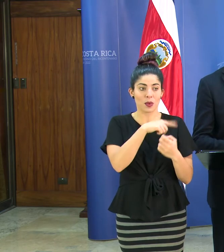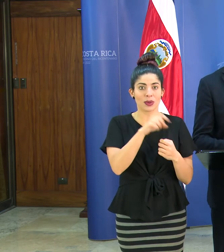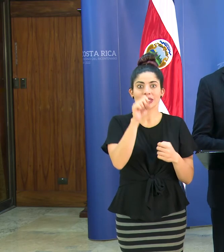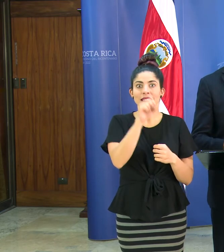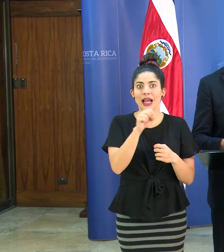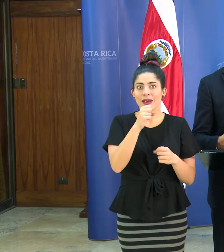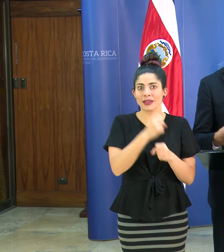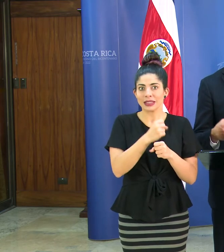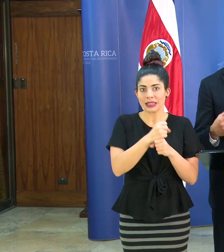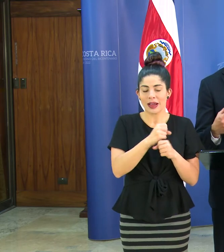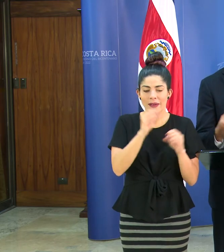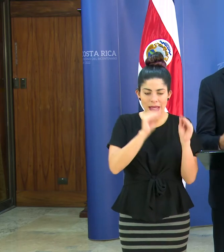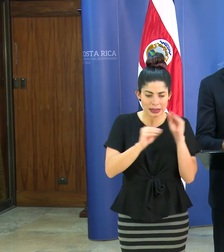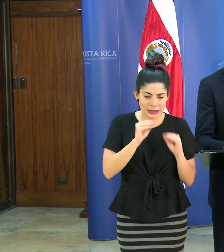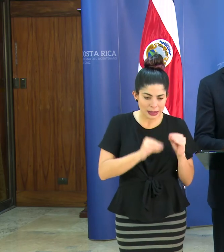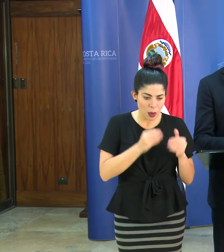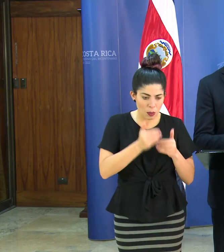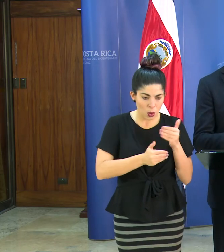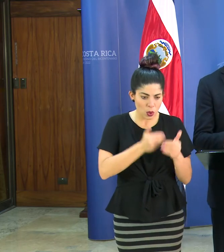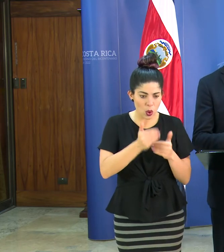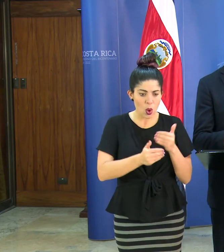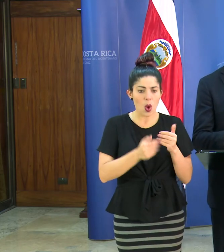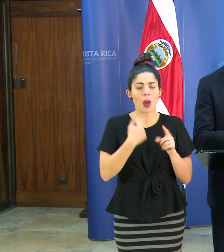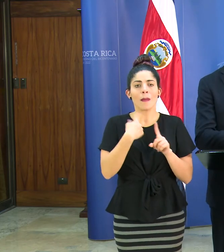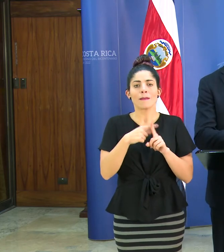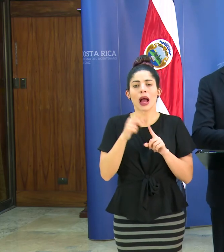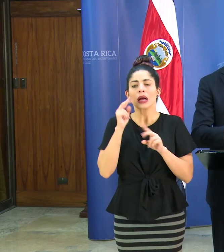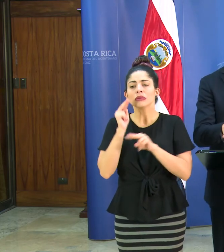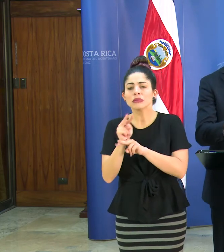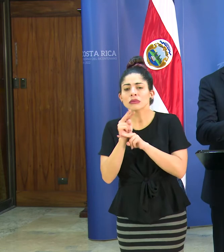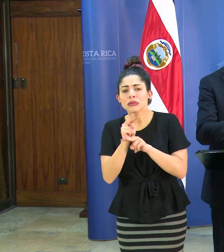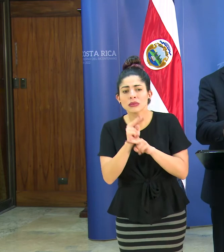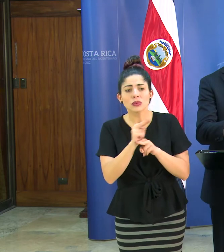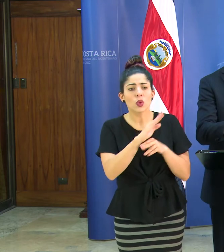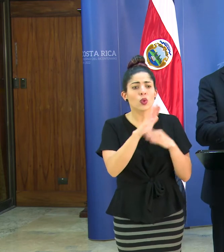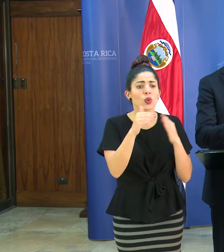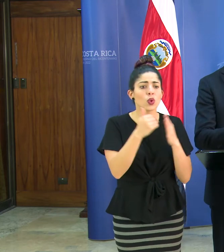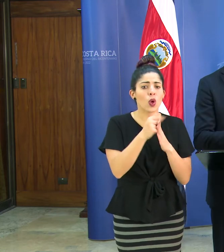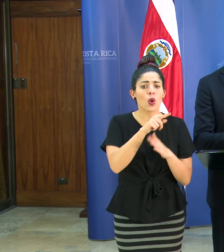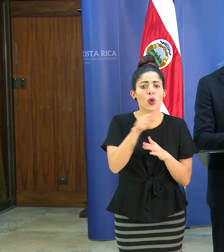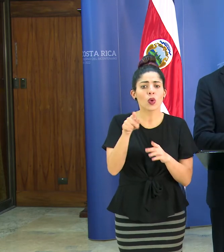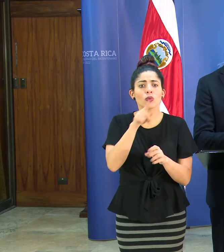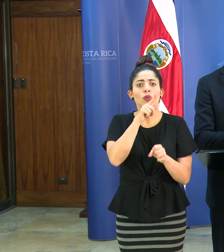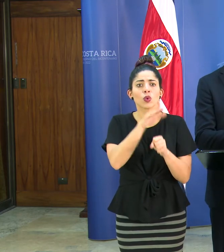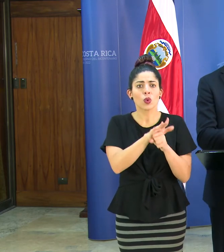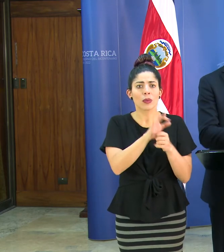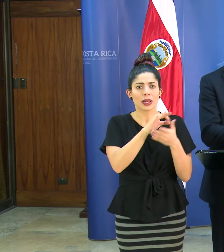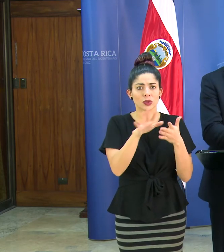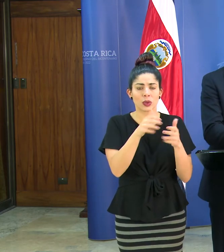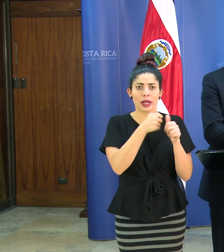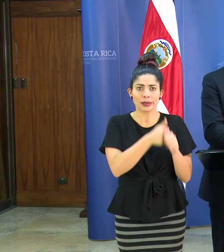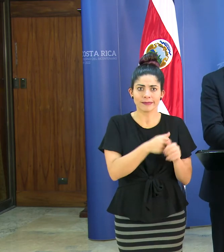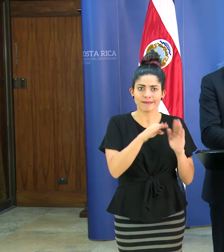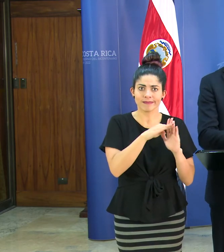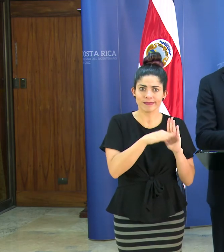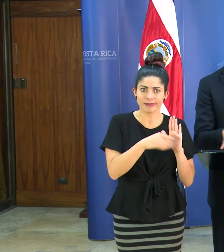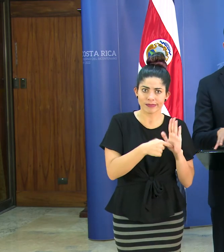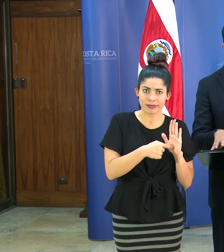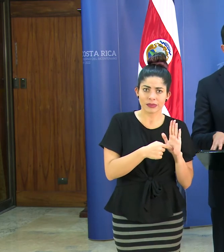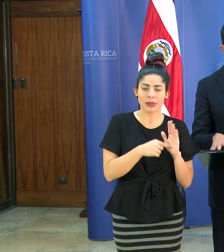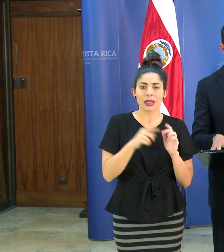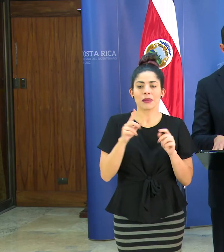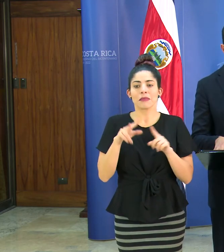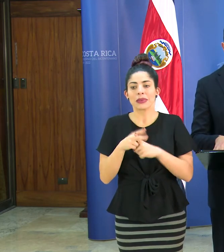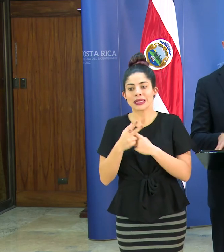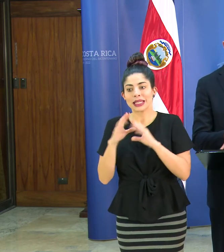sábado estuvieron trabajando en un protocolo hemos estado verificando justamente que se cumplan todos los lineamientos iniciales de centros educativos que se está haciendo todo ese mensaje